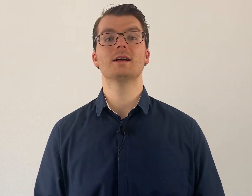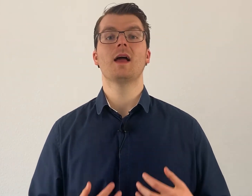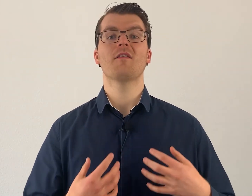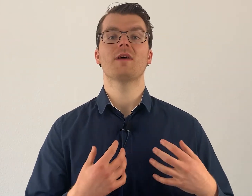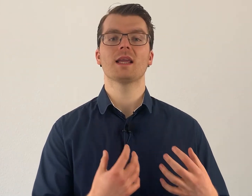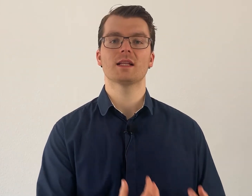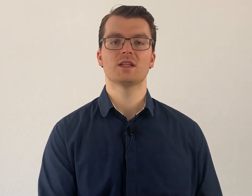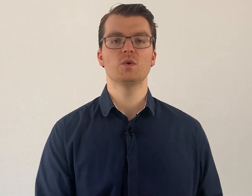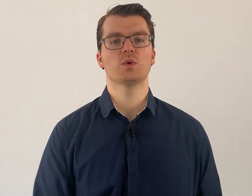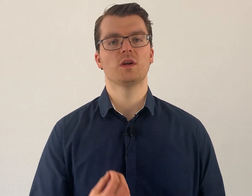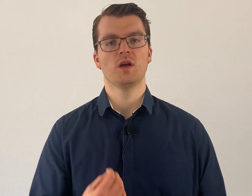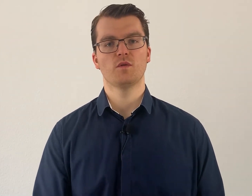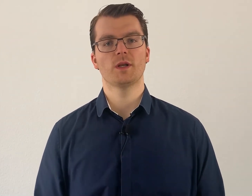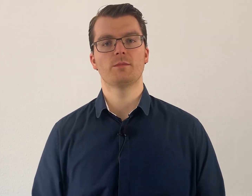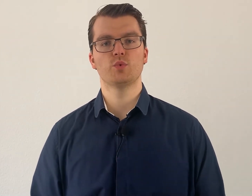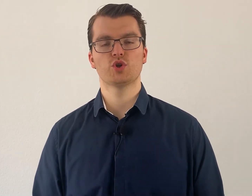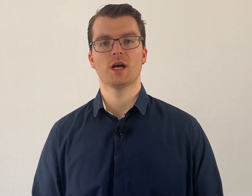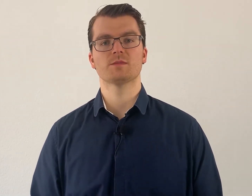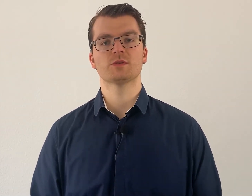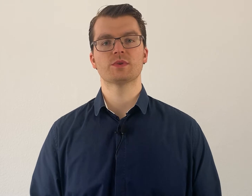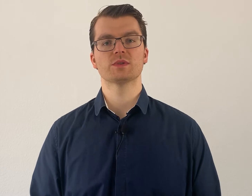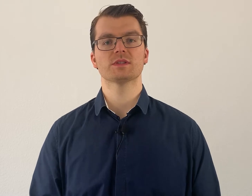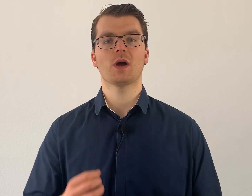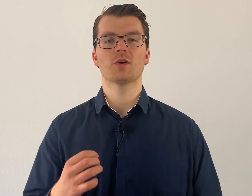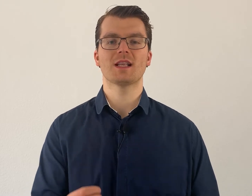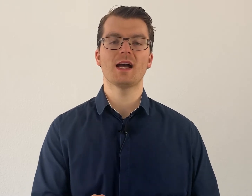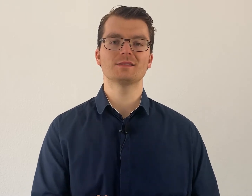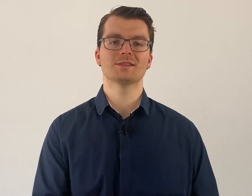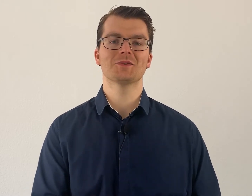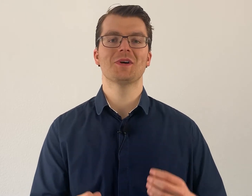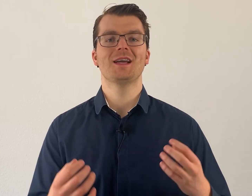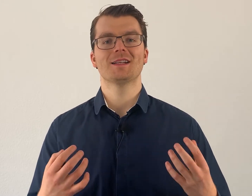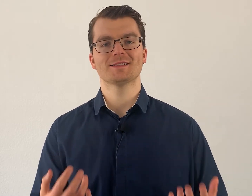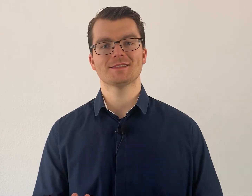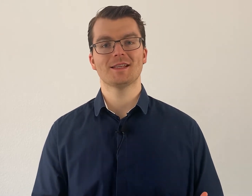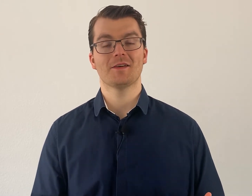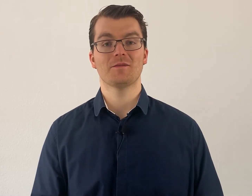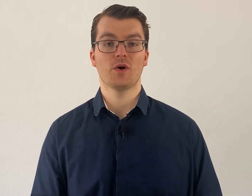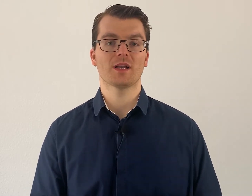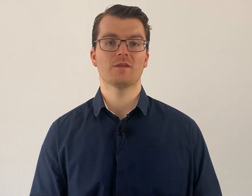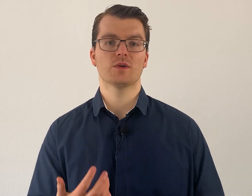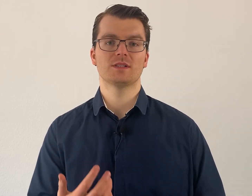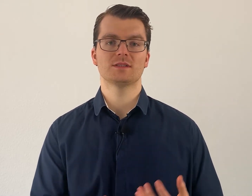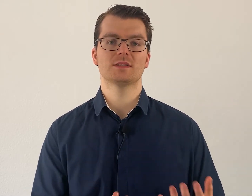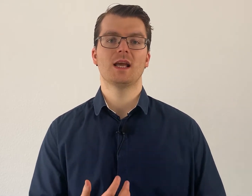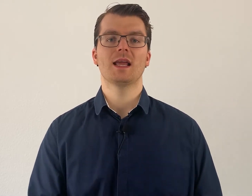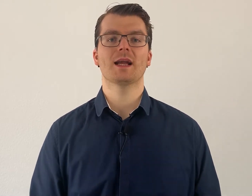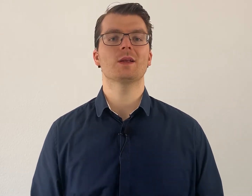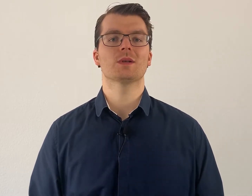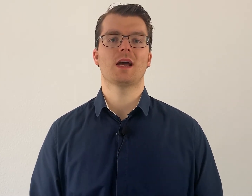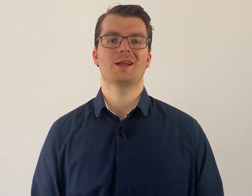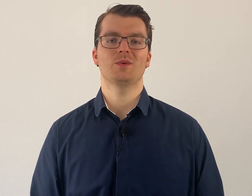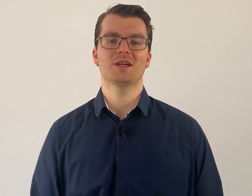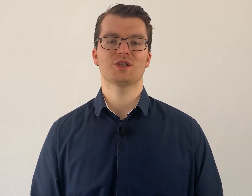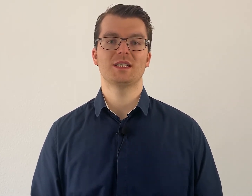Variation von den Buchstaben zu benutzen. Auch da ist es so, das ist der Vorteil von diesen regionalen Unterschieden.